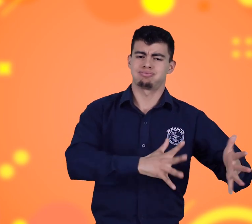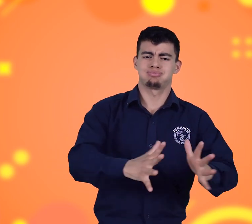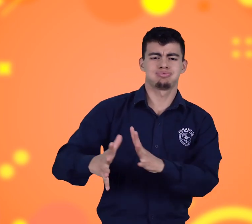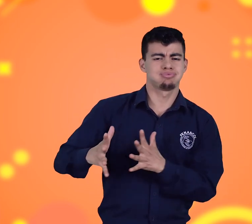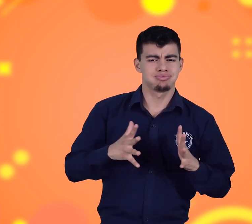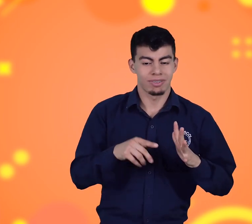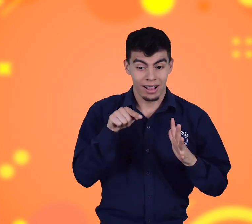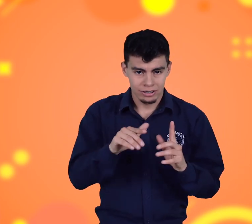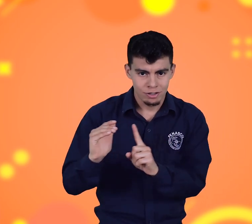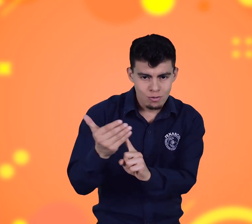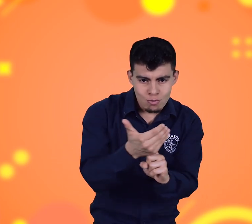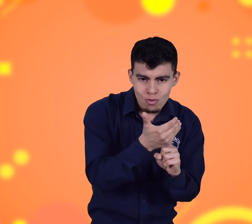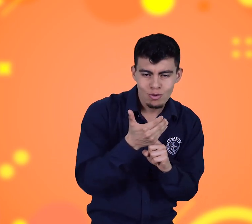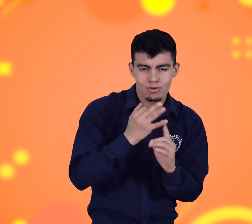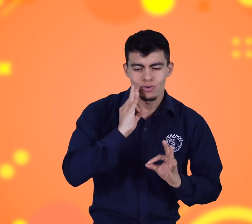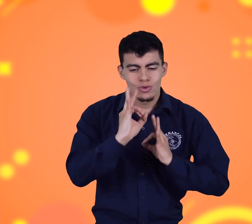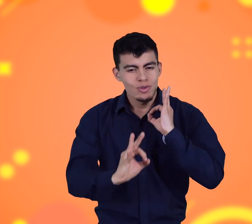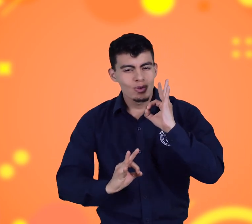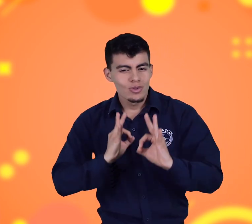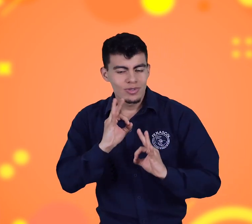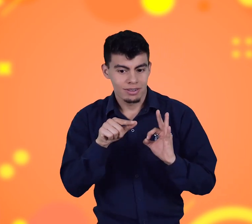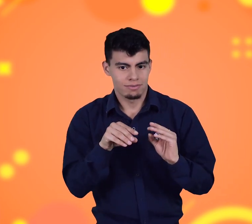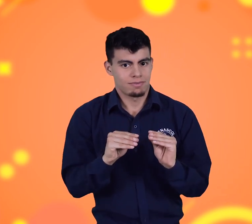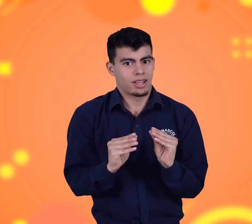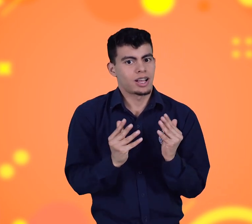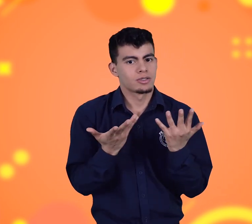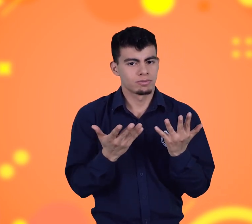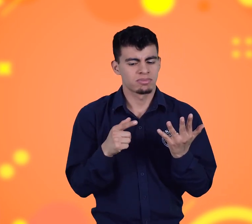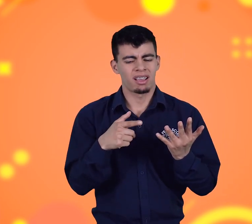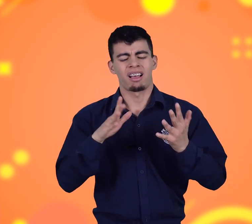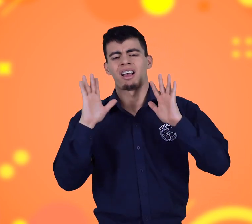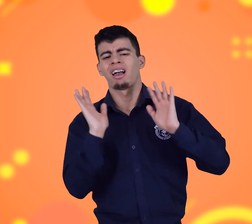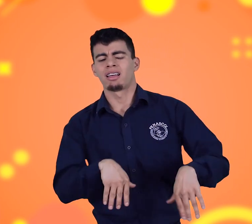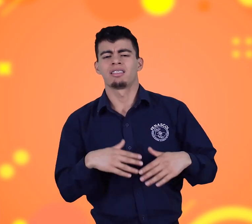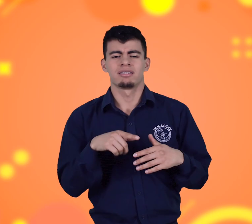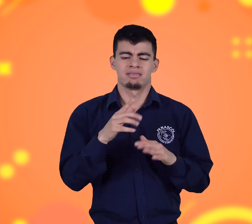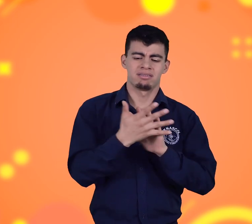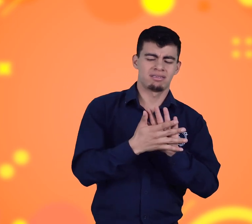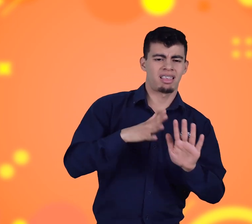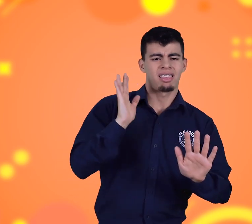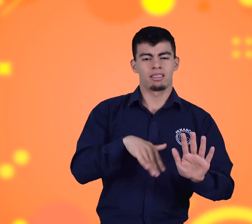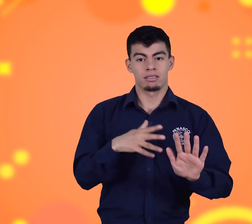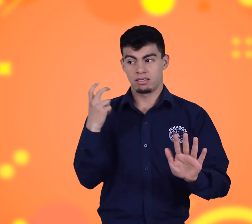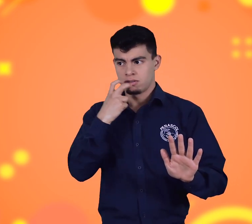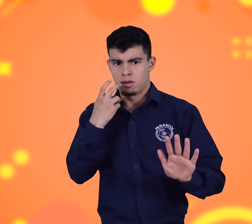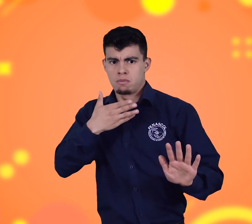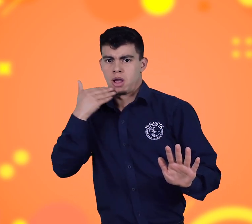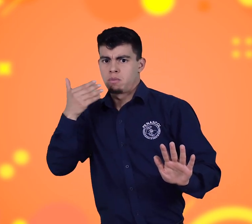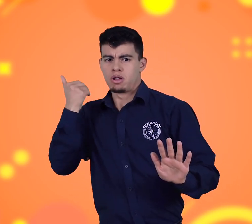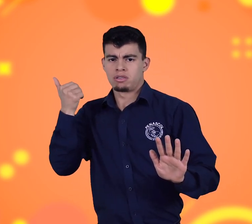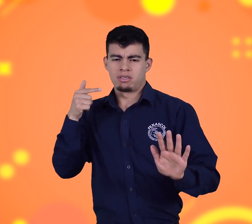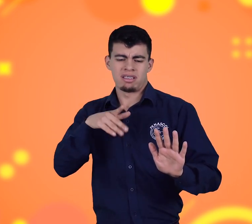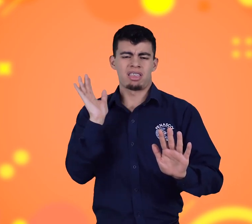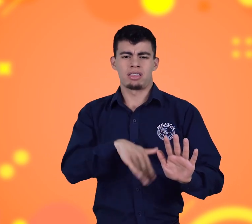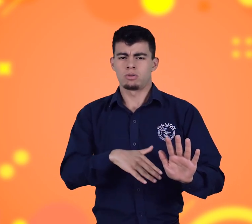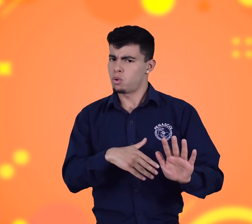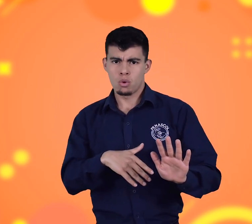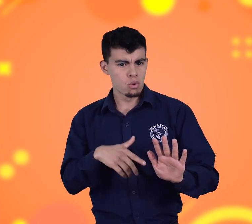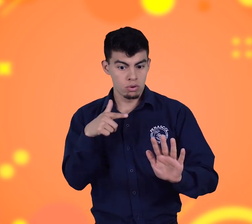pertinente su protección y cuidado. La lengua de señas es de tal valor que no podemos pensar en que las lenguas habladas son de